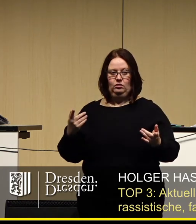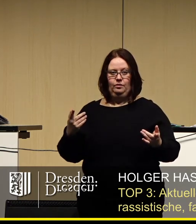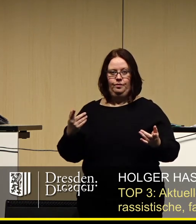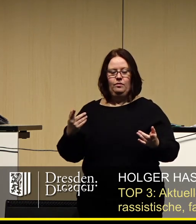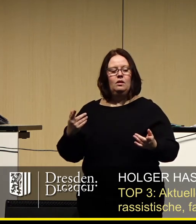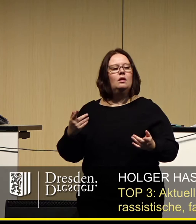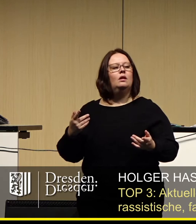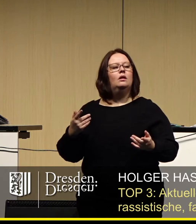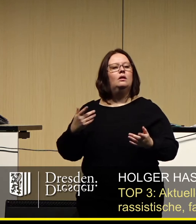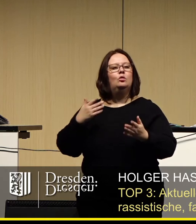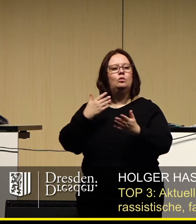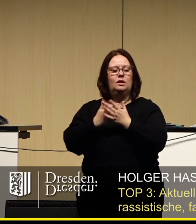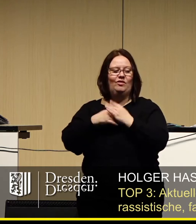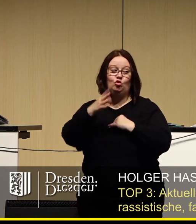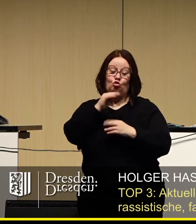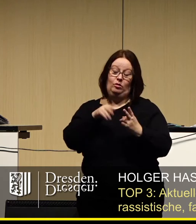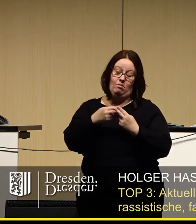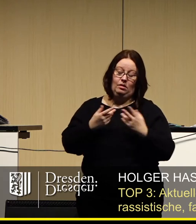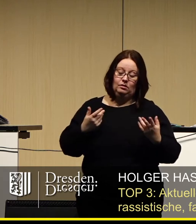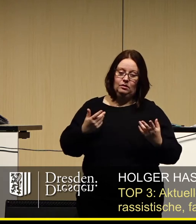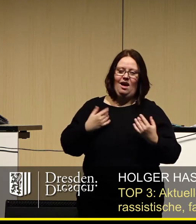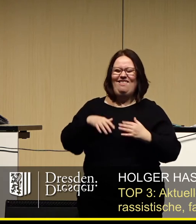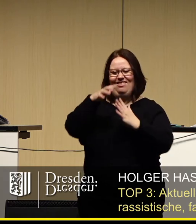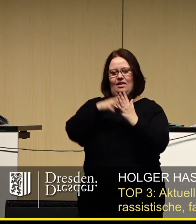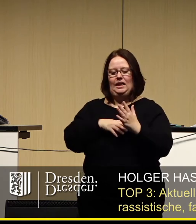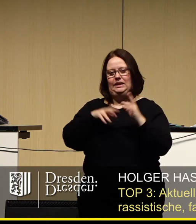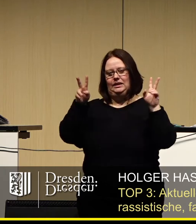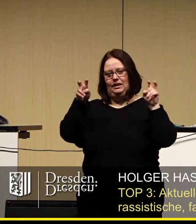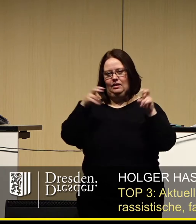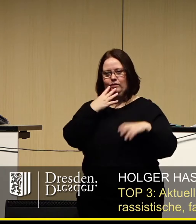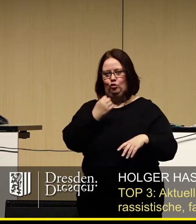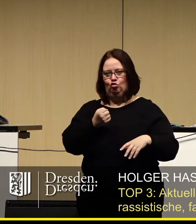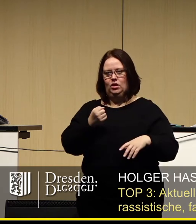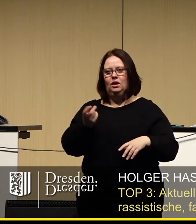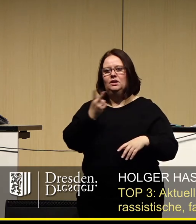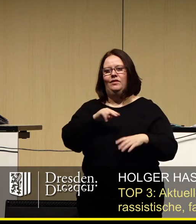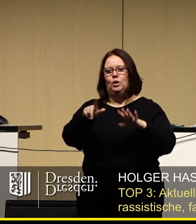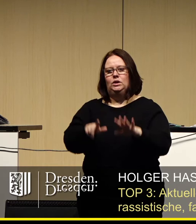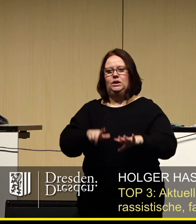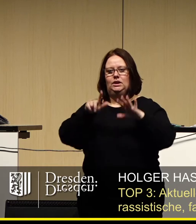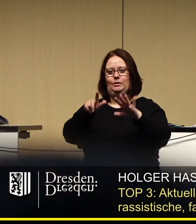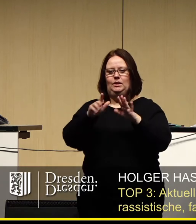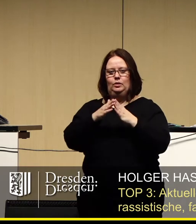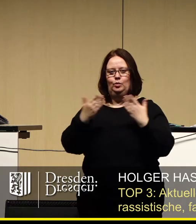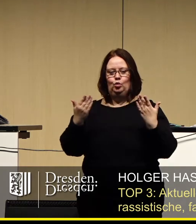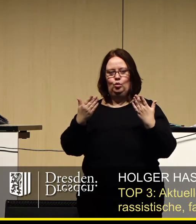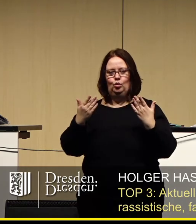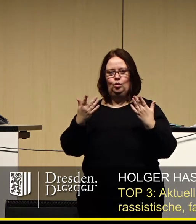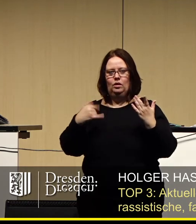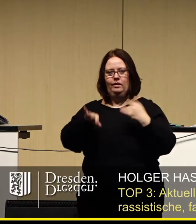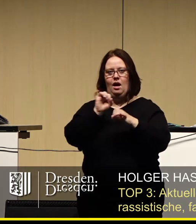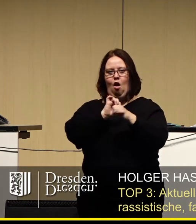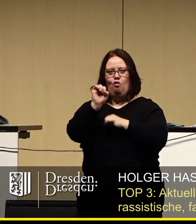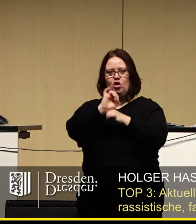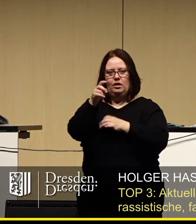möchte Ihnen an dieser Stelle, weil es so schön passt, einen Text zitieren, der 2017 in dem Buch »Der Aufstand der